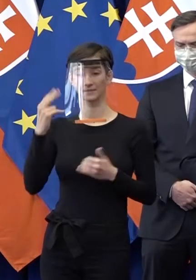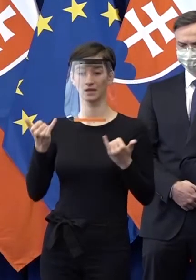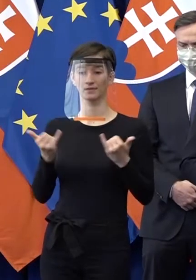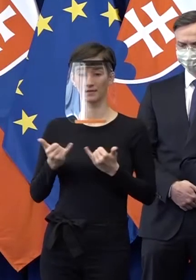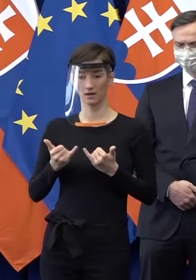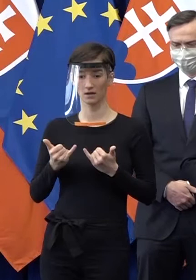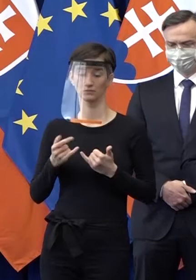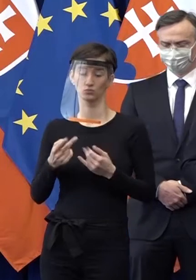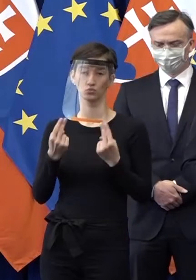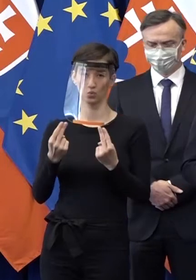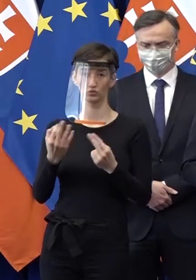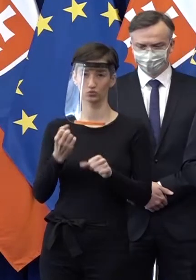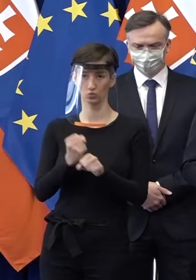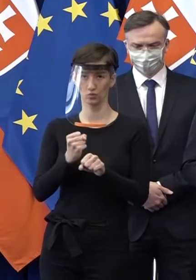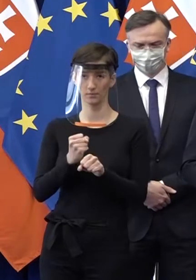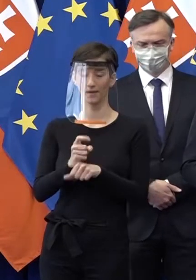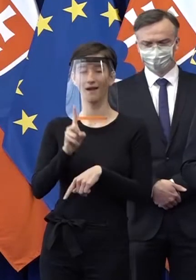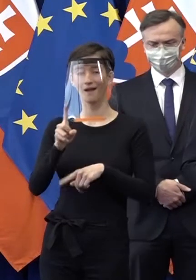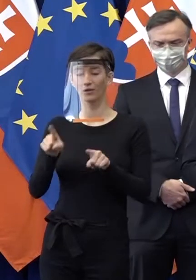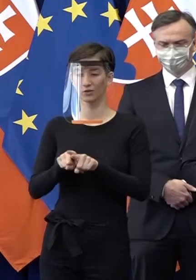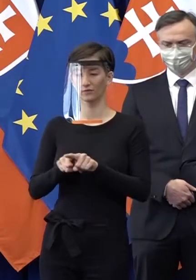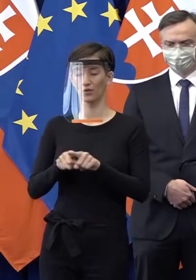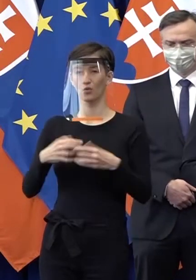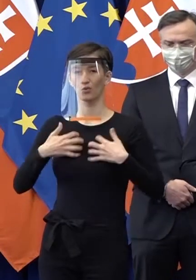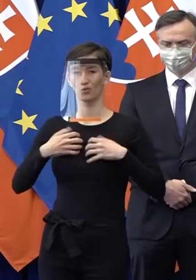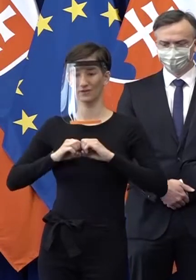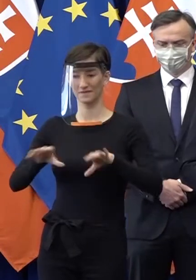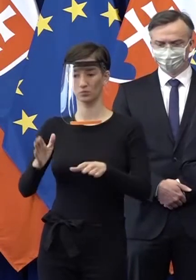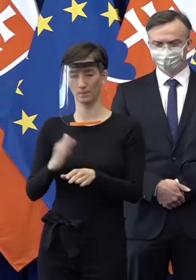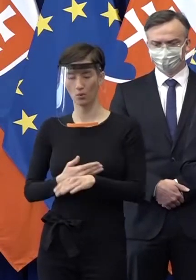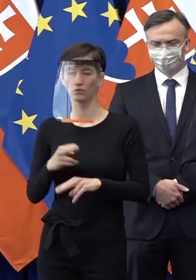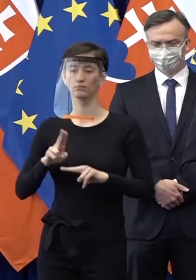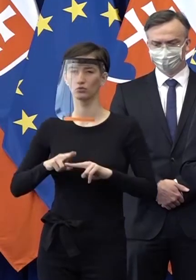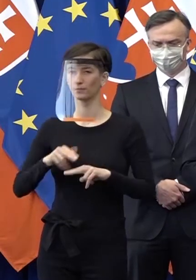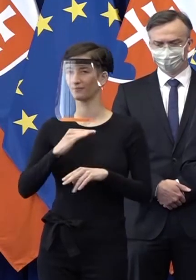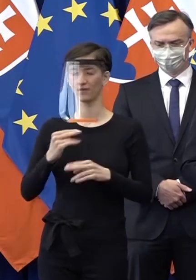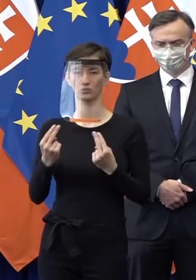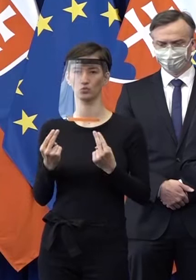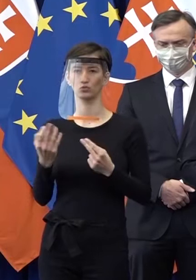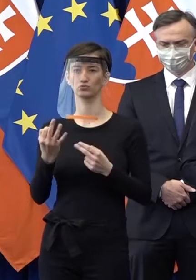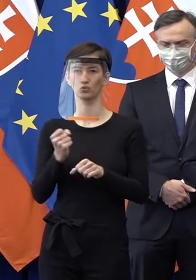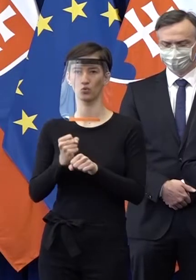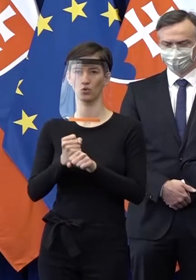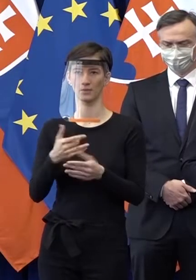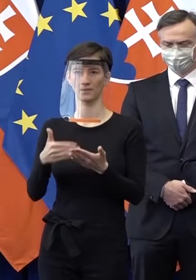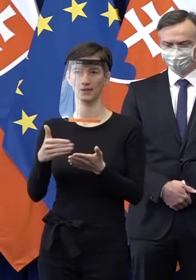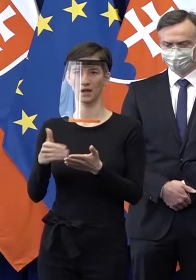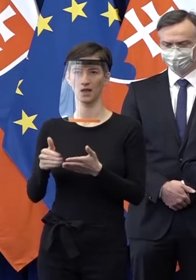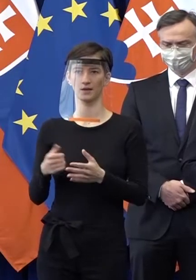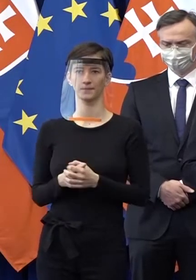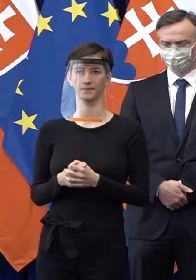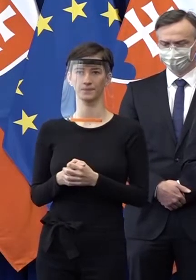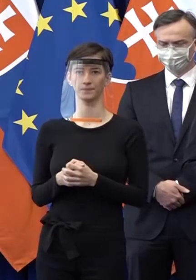ale bojujeme s týmto aj o budúcu konkurenčnú schopnosť slovenskej ekonomiky. Aby sme opatrenia, ktoré